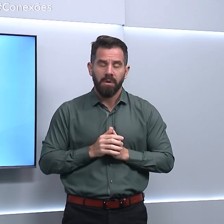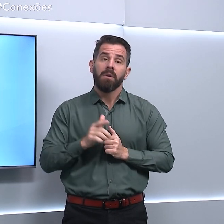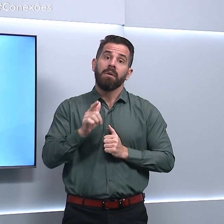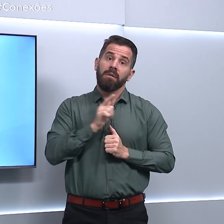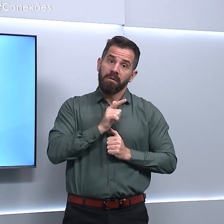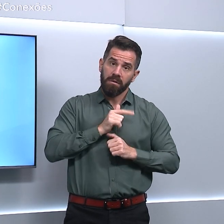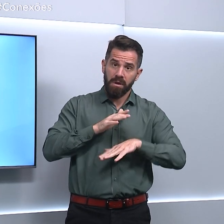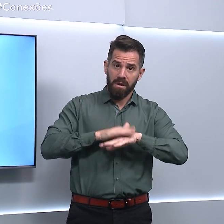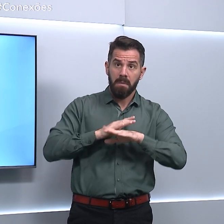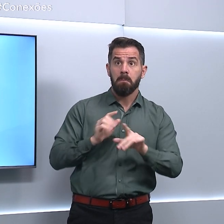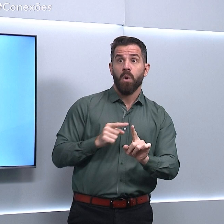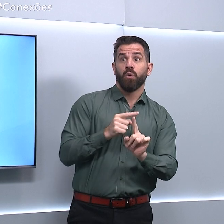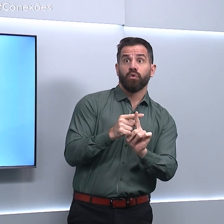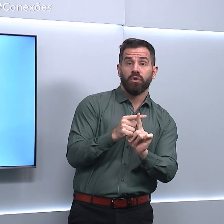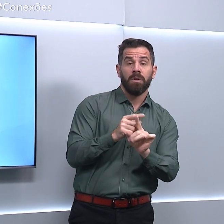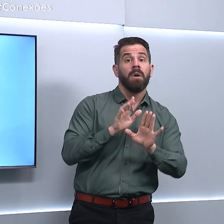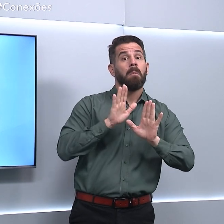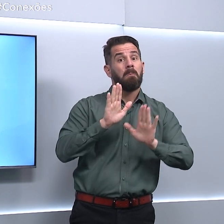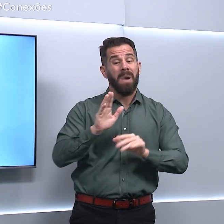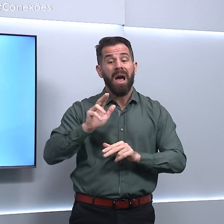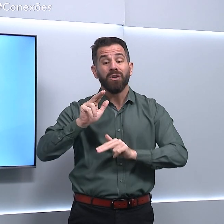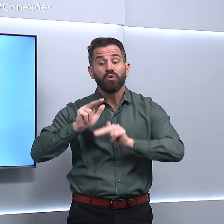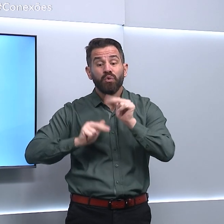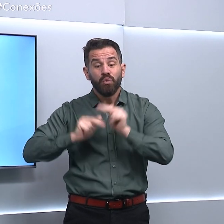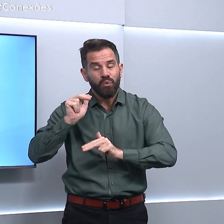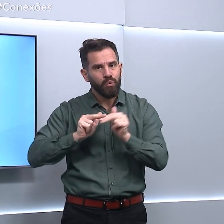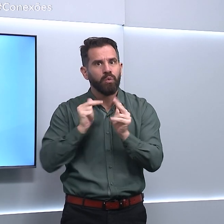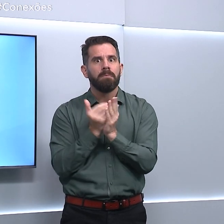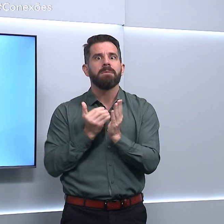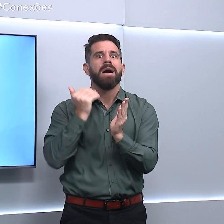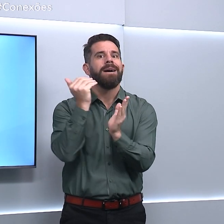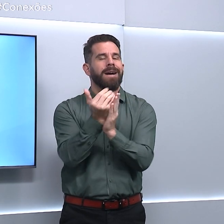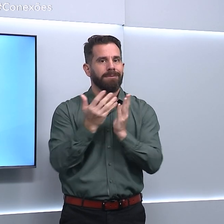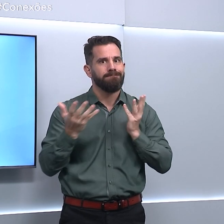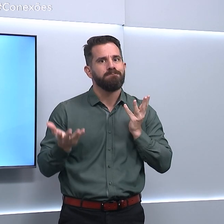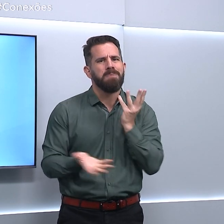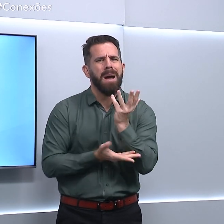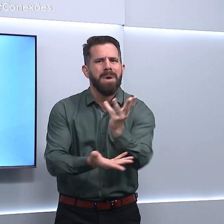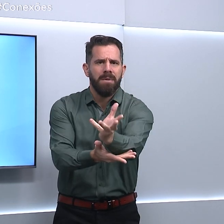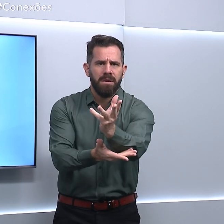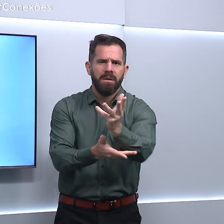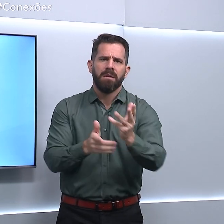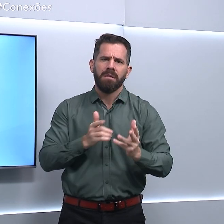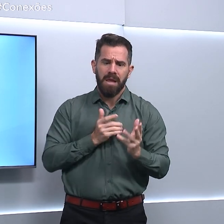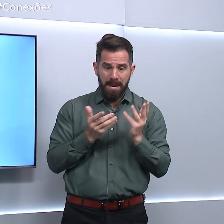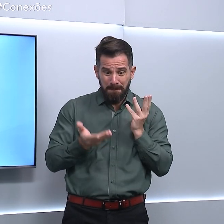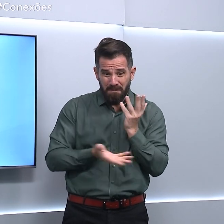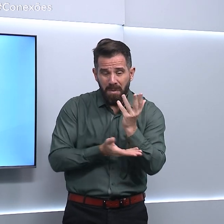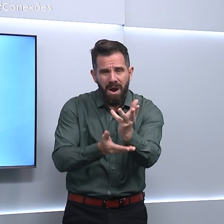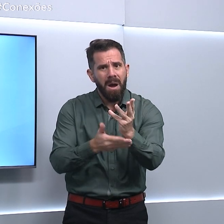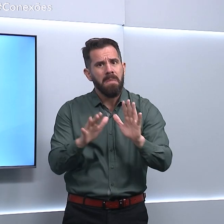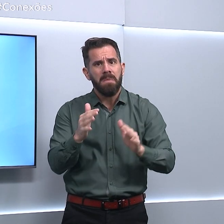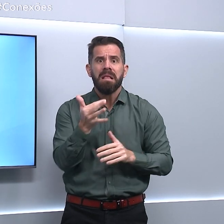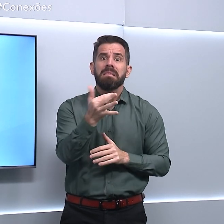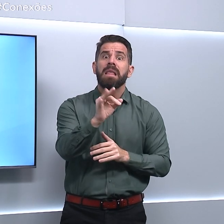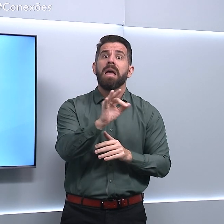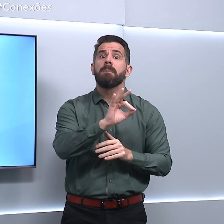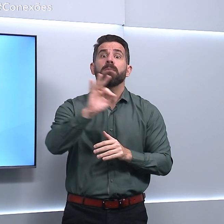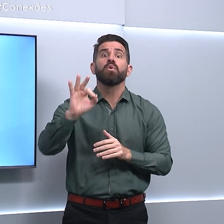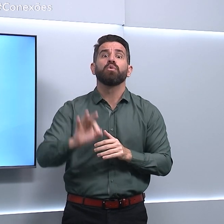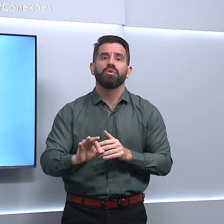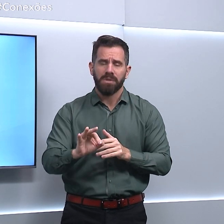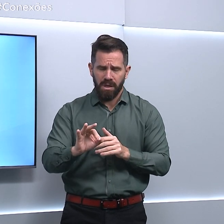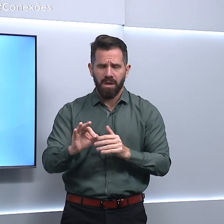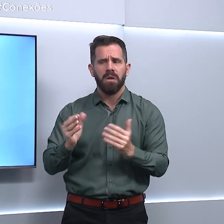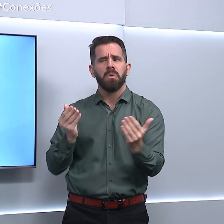mês de junho foram de alta no desmatamento. Esse aumento foi de 10% na Amazônia, se